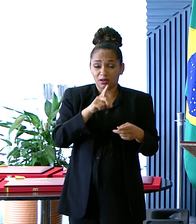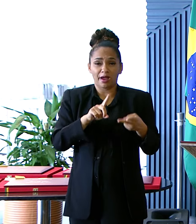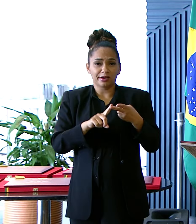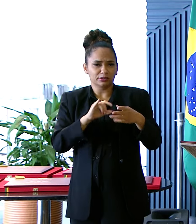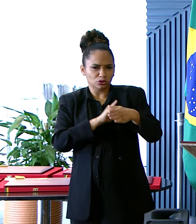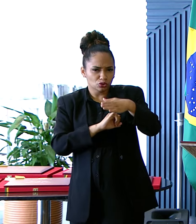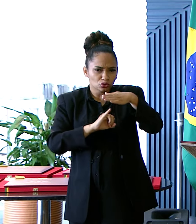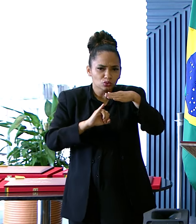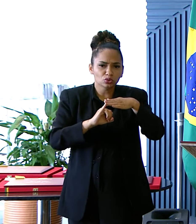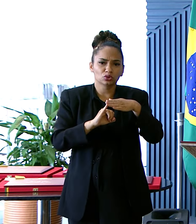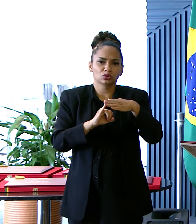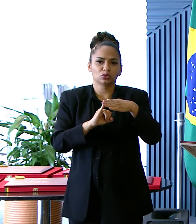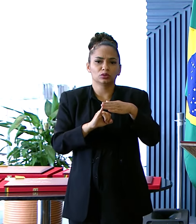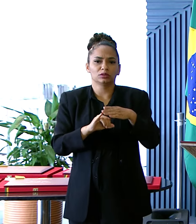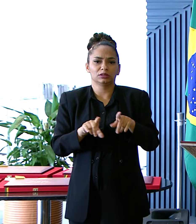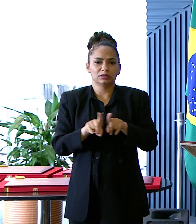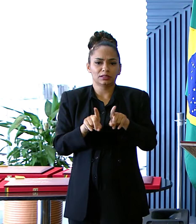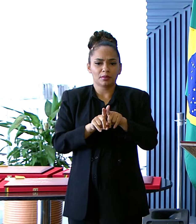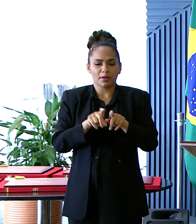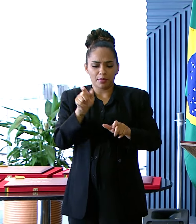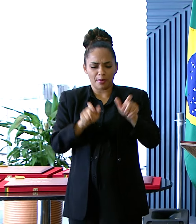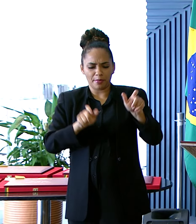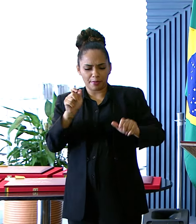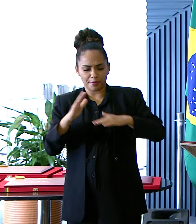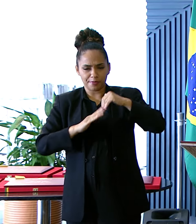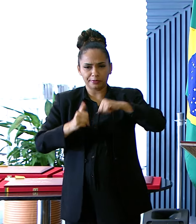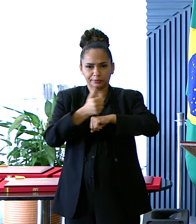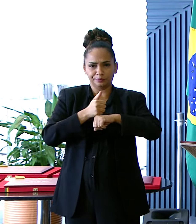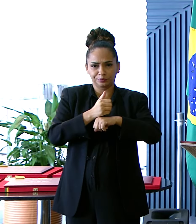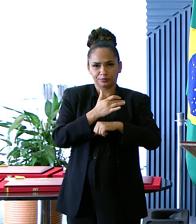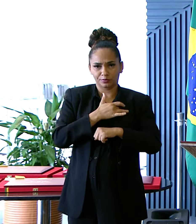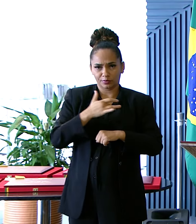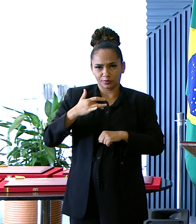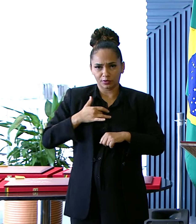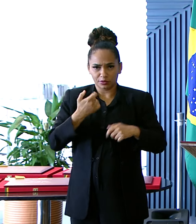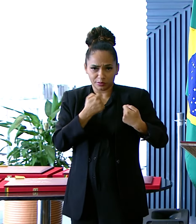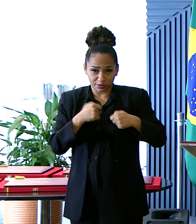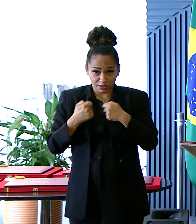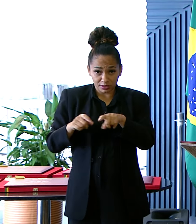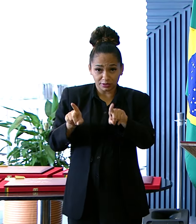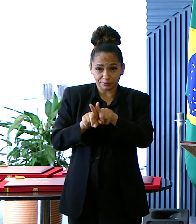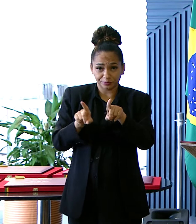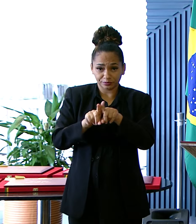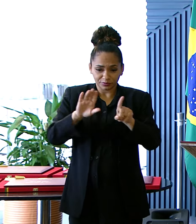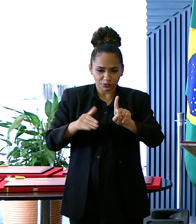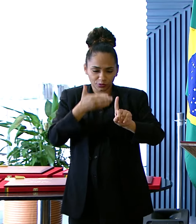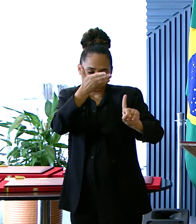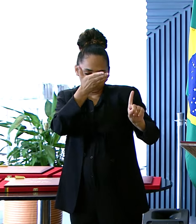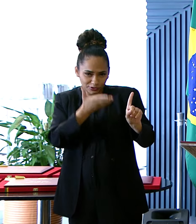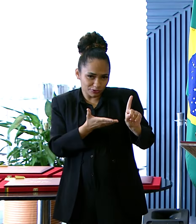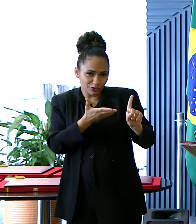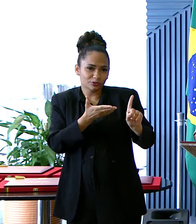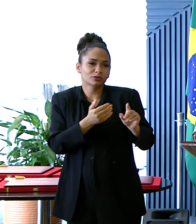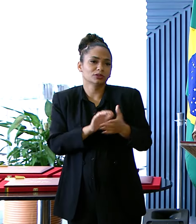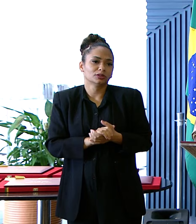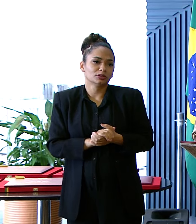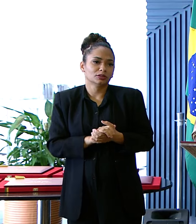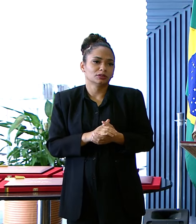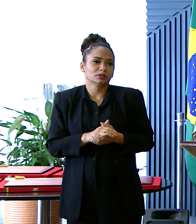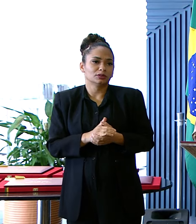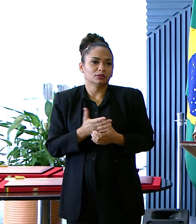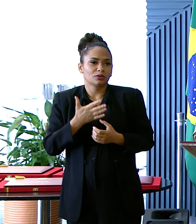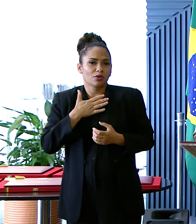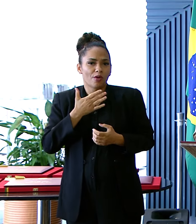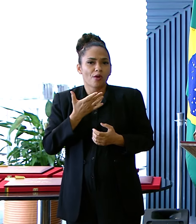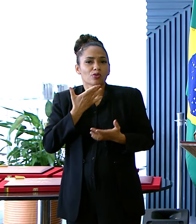as instituições E sobretudo Os trabalhadores E trabalhadoras da saúde Estão também aqui Homenageados Gostaria que a homenagem Que